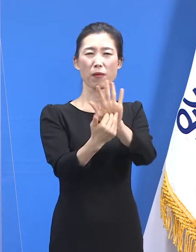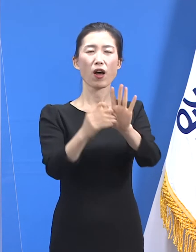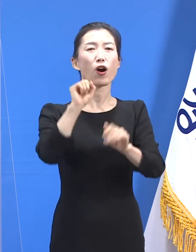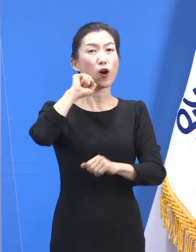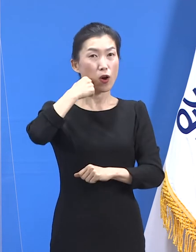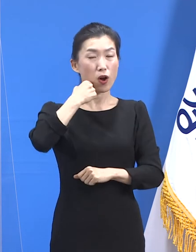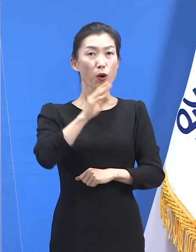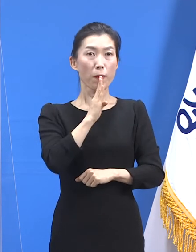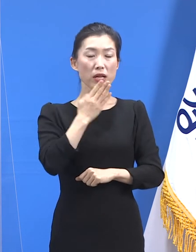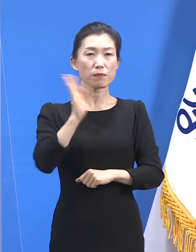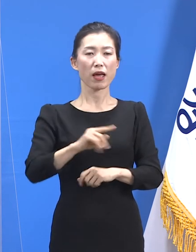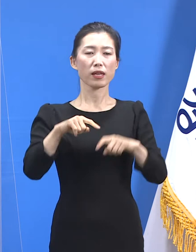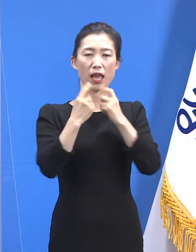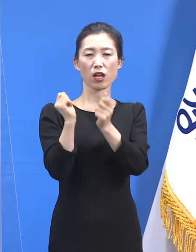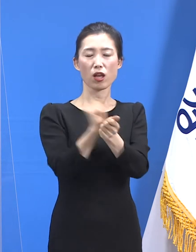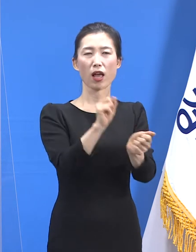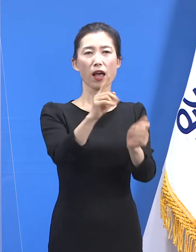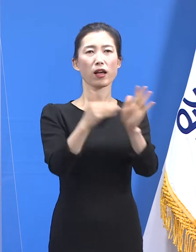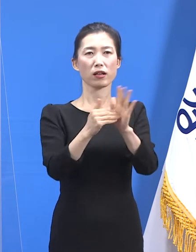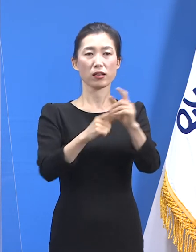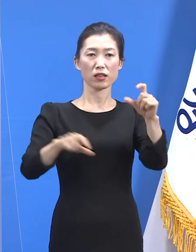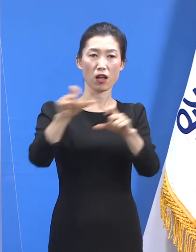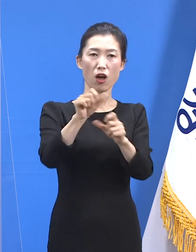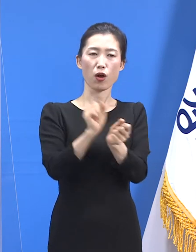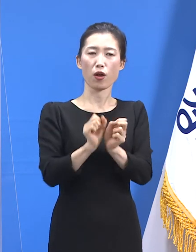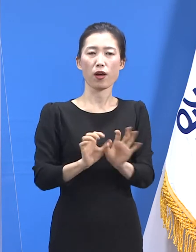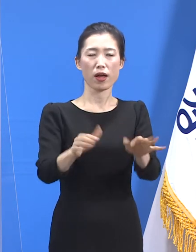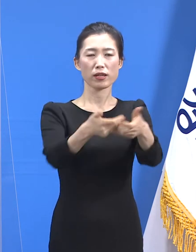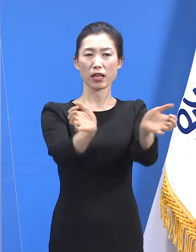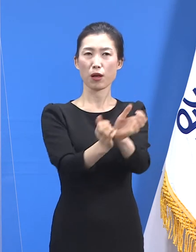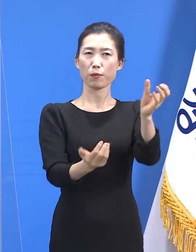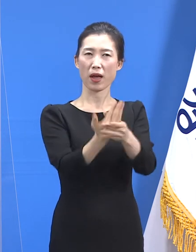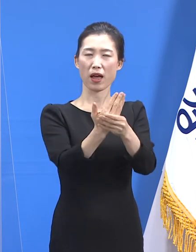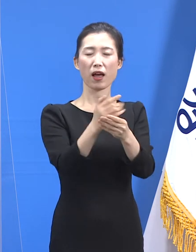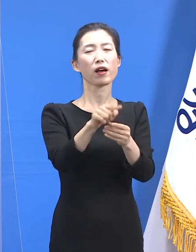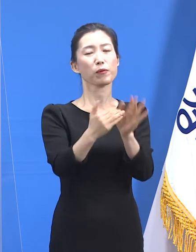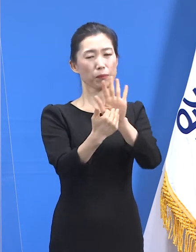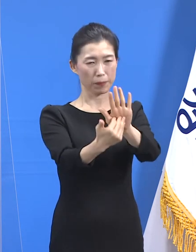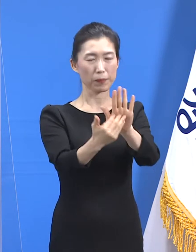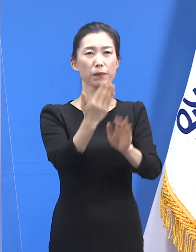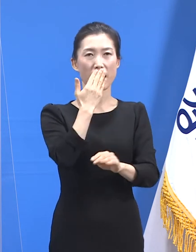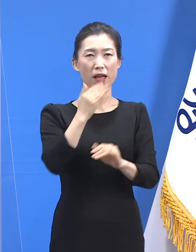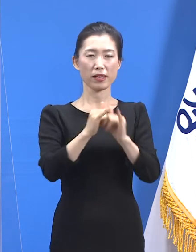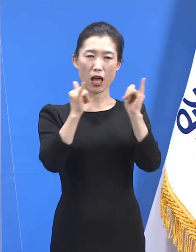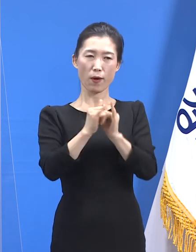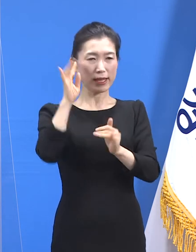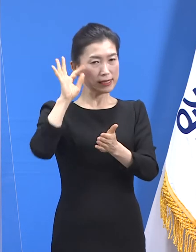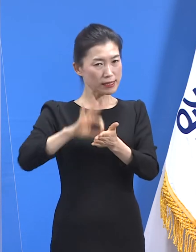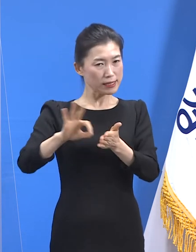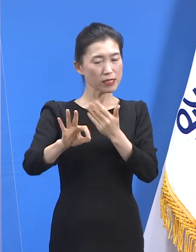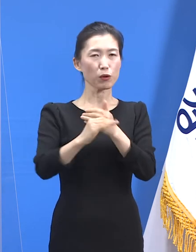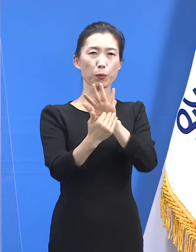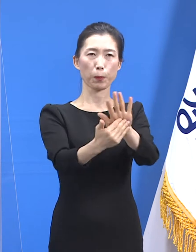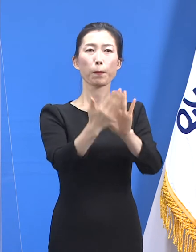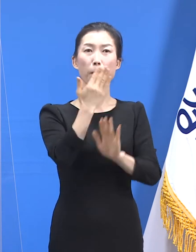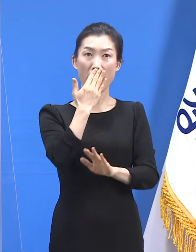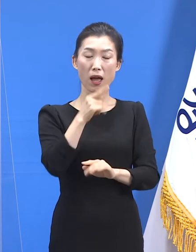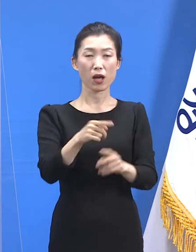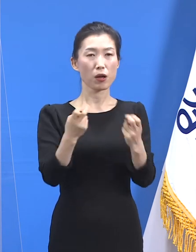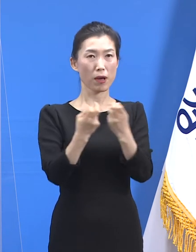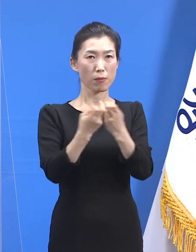사례들이 집단 유행으로 번지는 것은 사회가 노력하면 통제할 수 있습니다. 그 방법은 사실